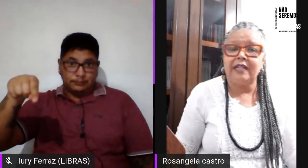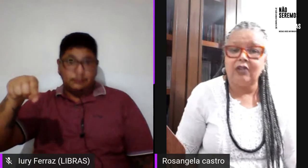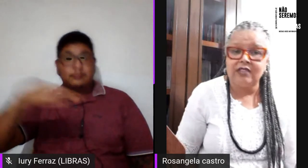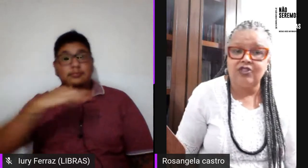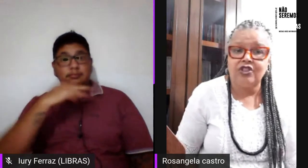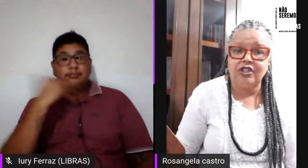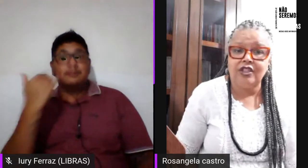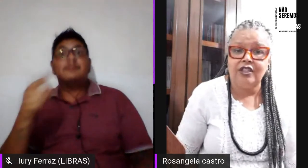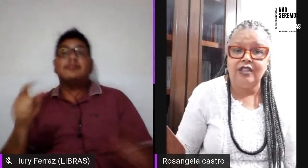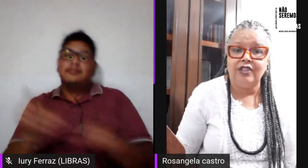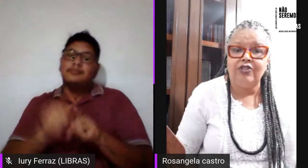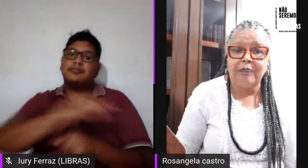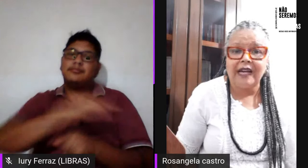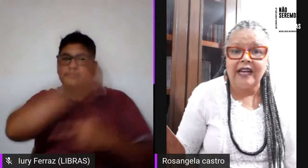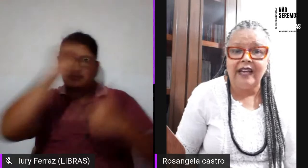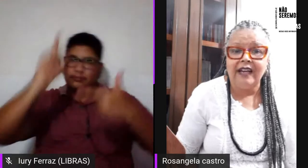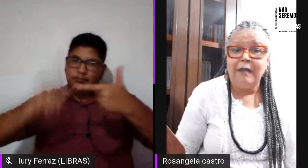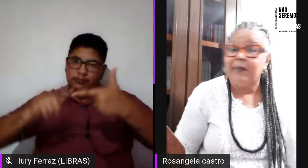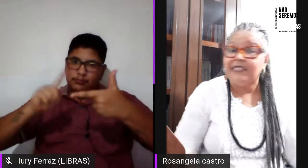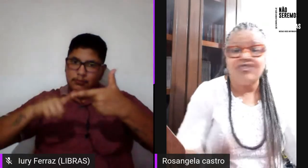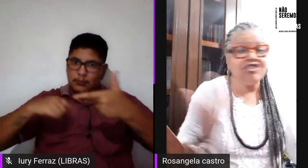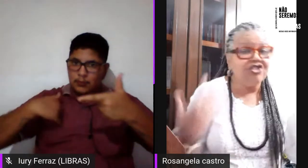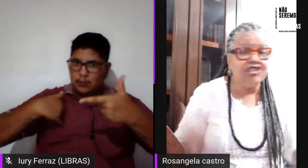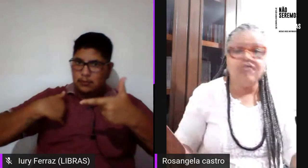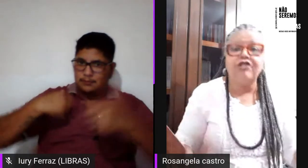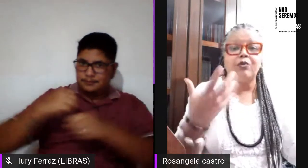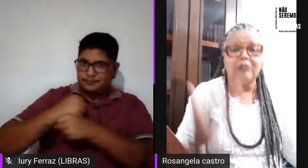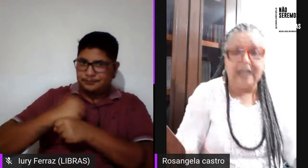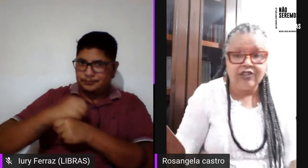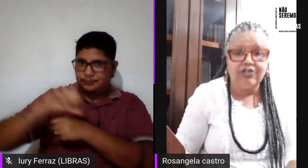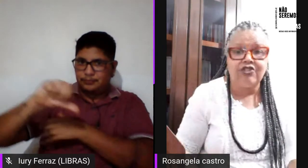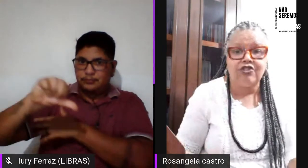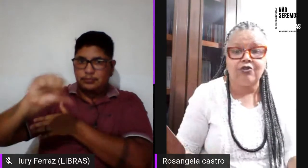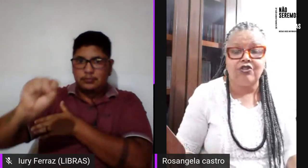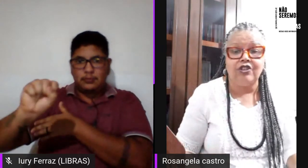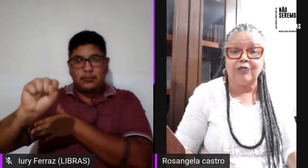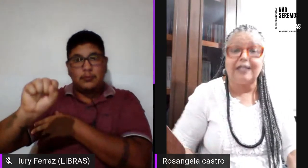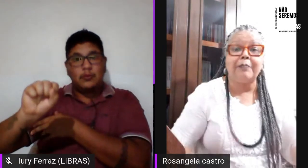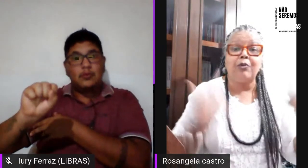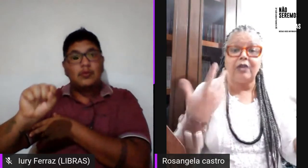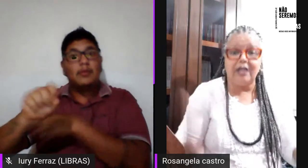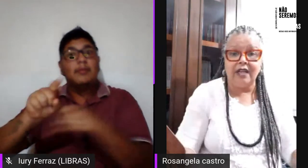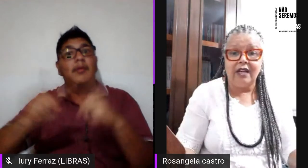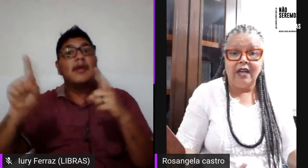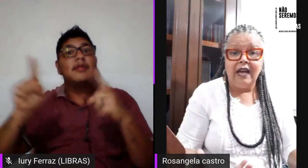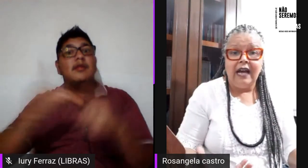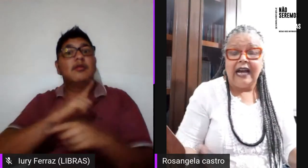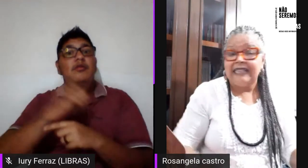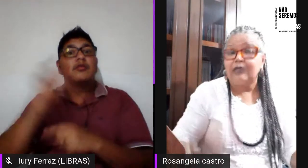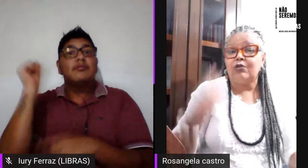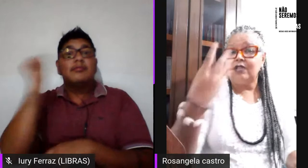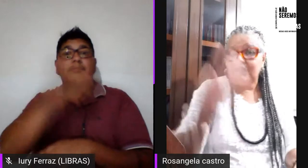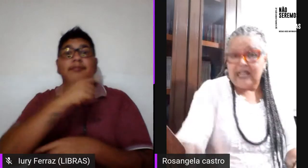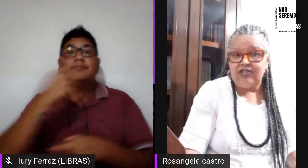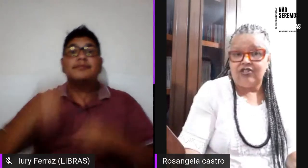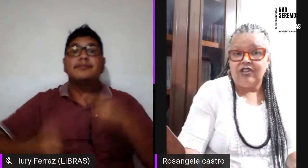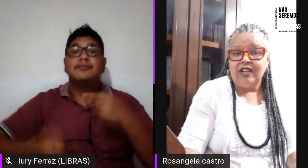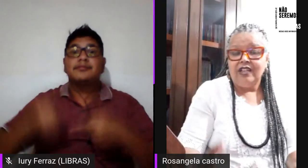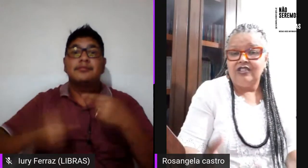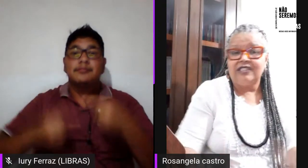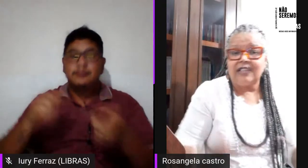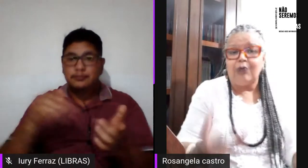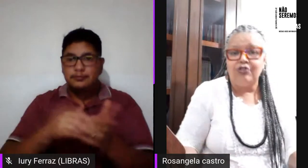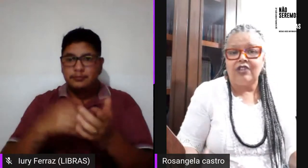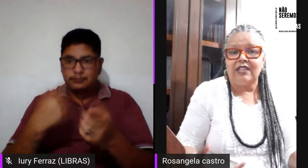uma companheira nossa de Macaé, mas a gente tinha dificuldade de discutir isso, até porque as autoridades